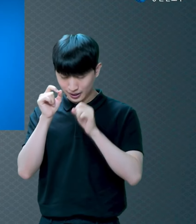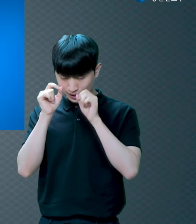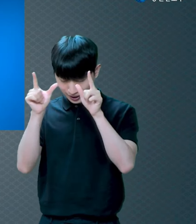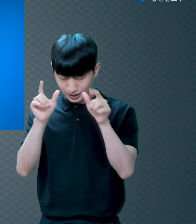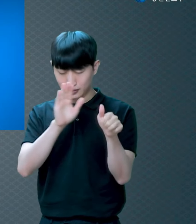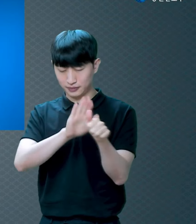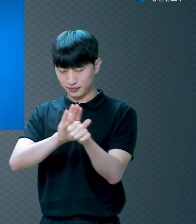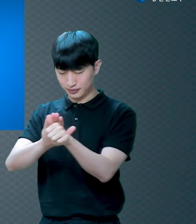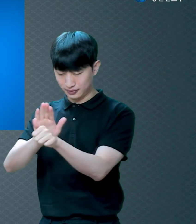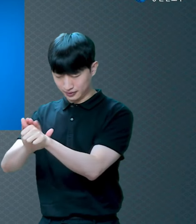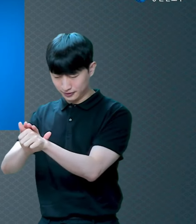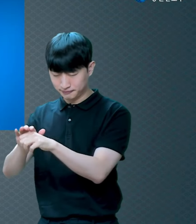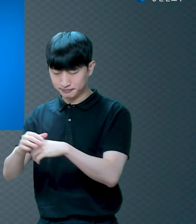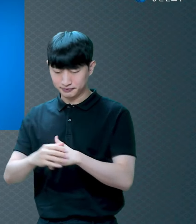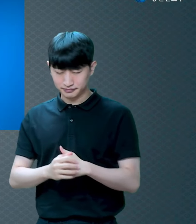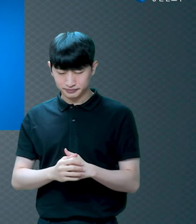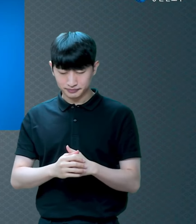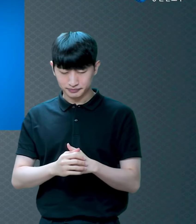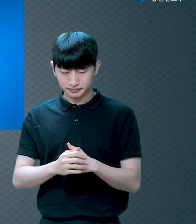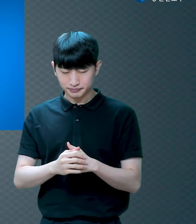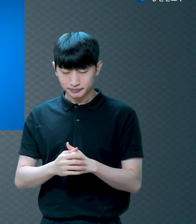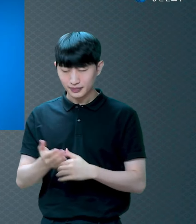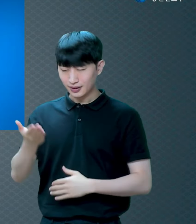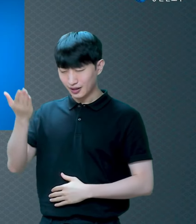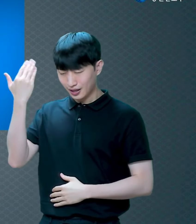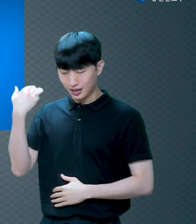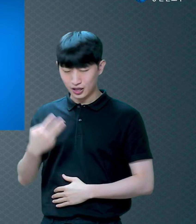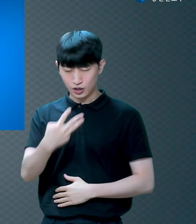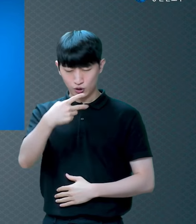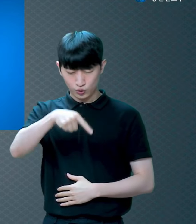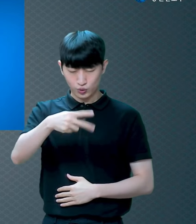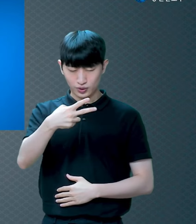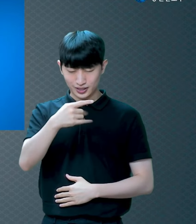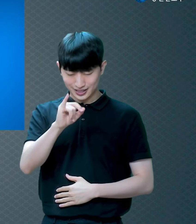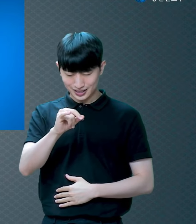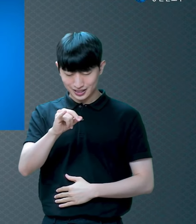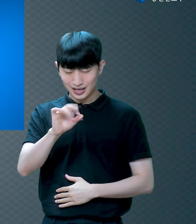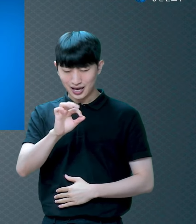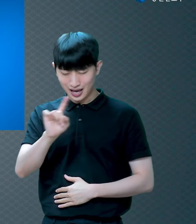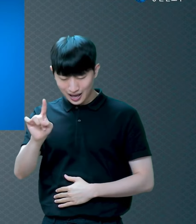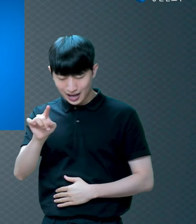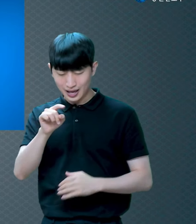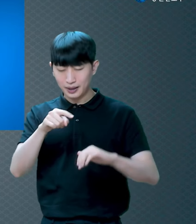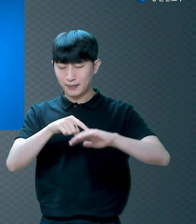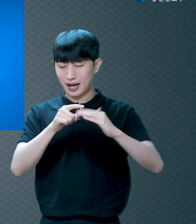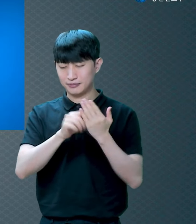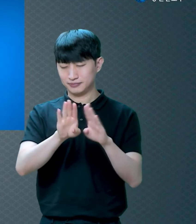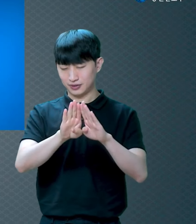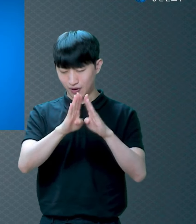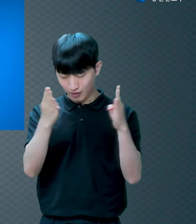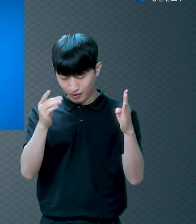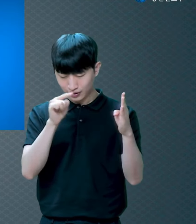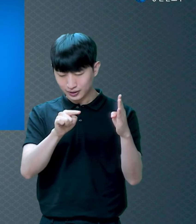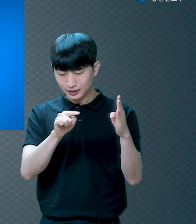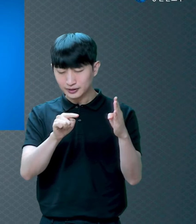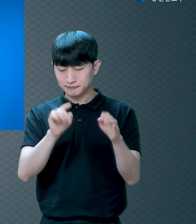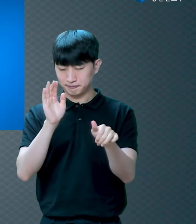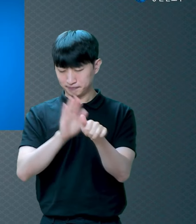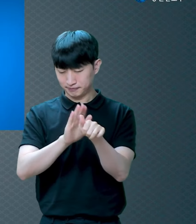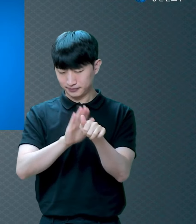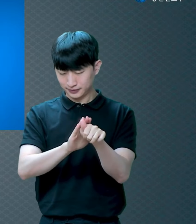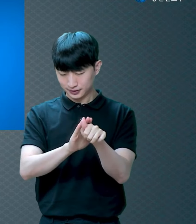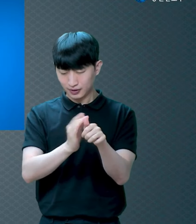루디아의 마음을 열어서 하나님의 말씀을 들을 수 있도록 도와주셨던 것처럼